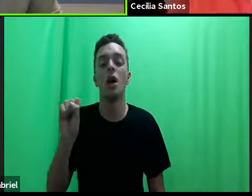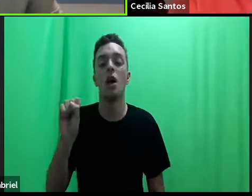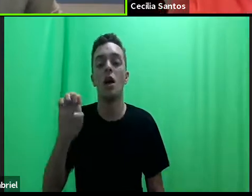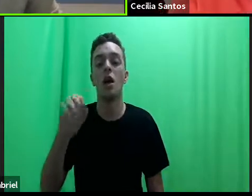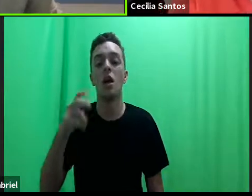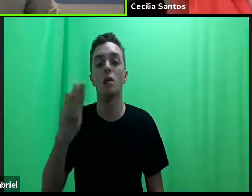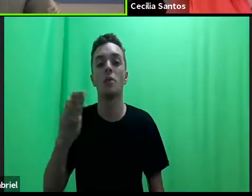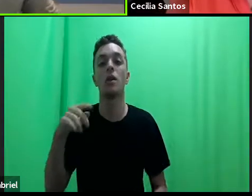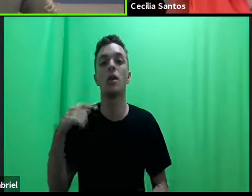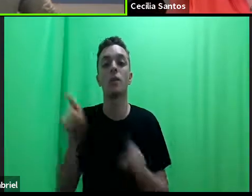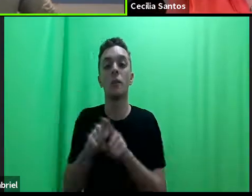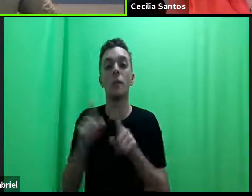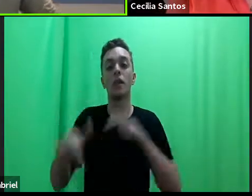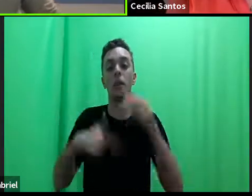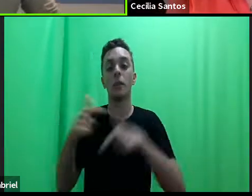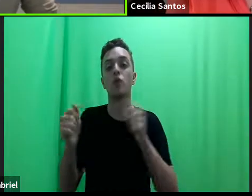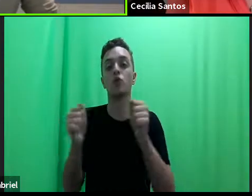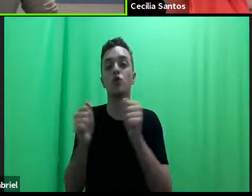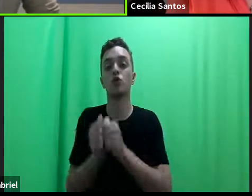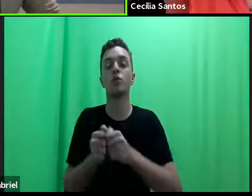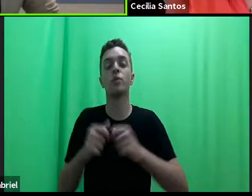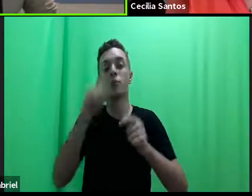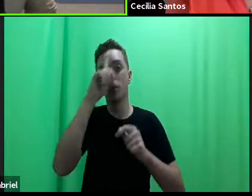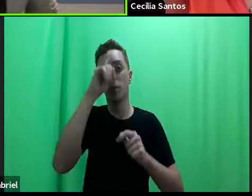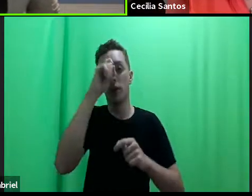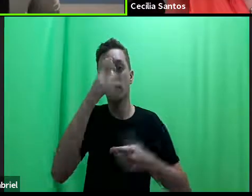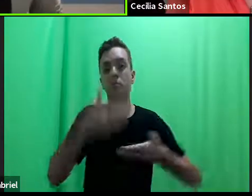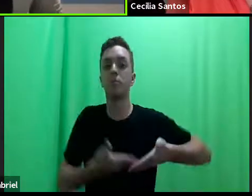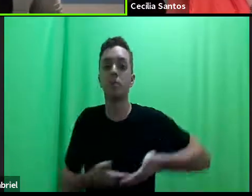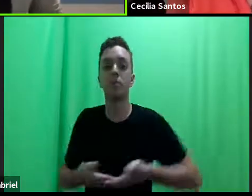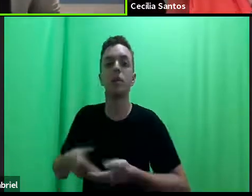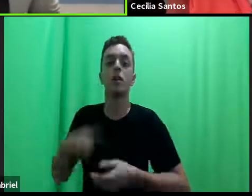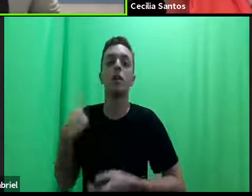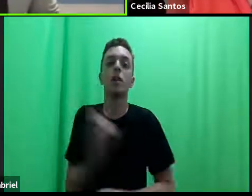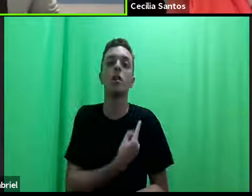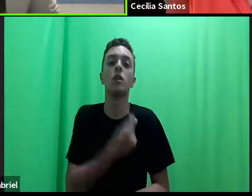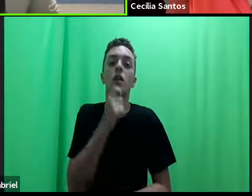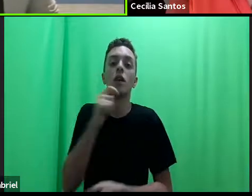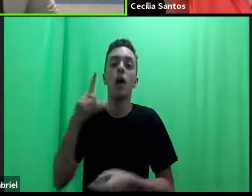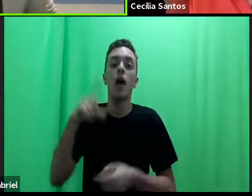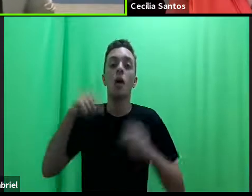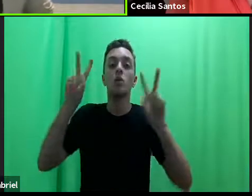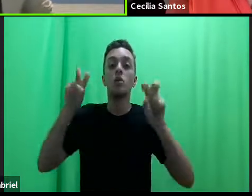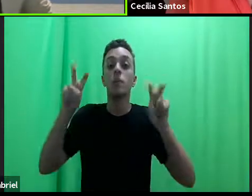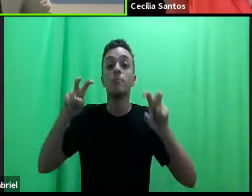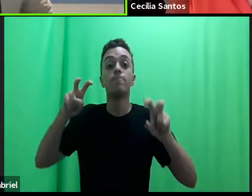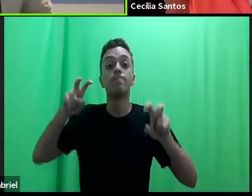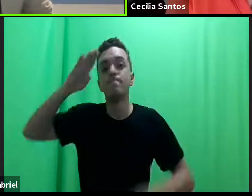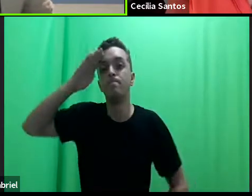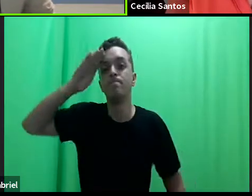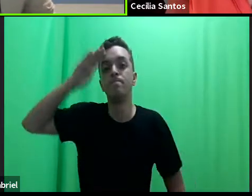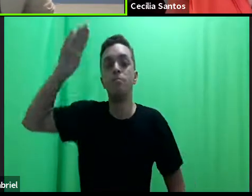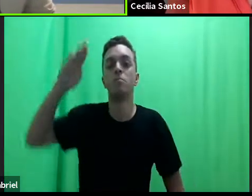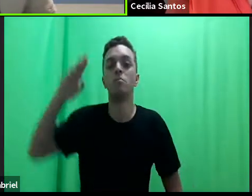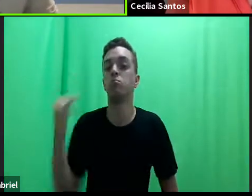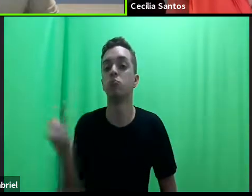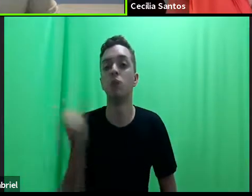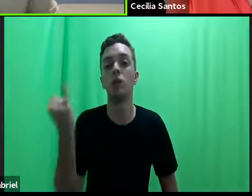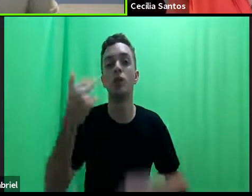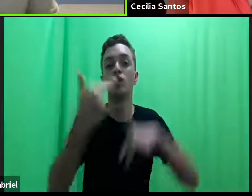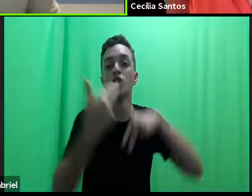maternidade, maternidade tem sido um tema que tem emergido, tem uma emergência no tema de gênero, de